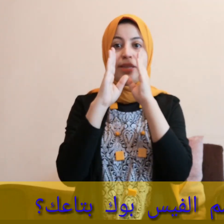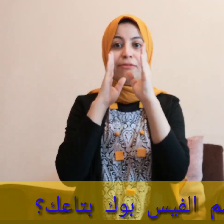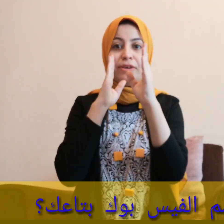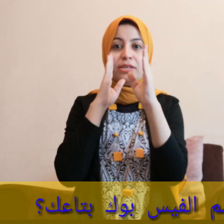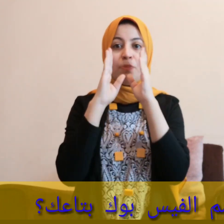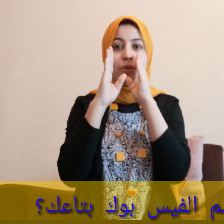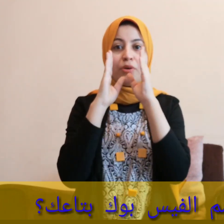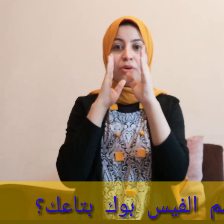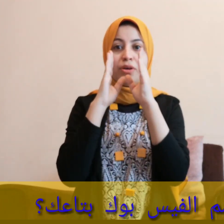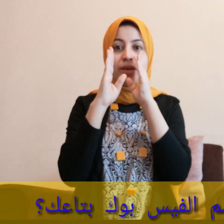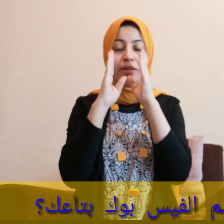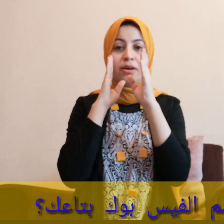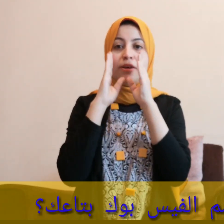فيسبوك كده